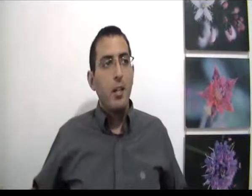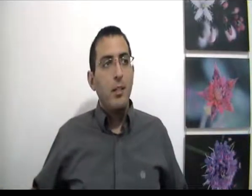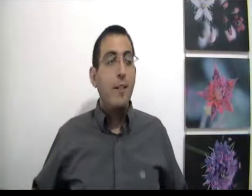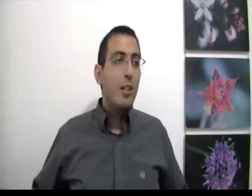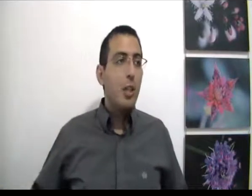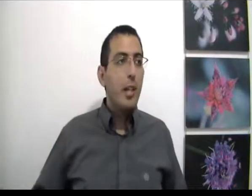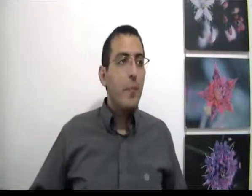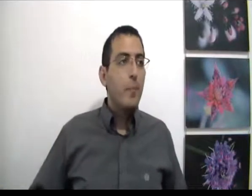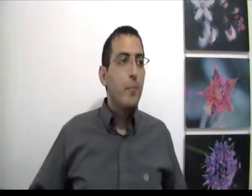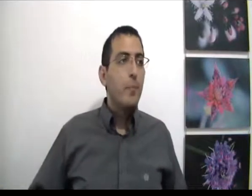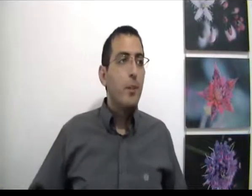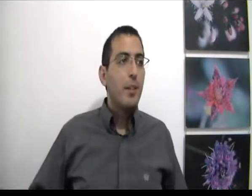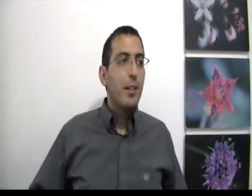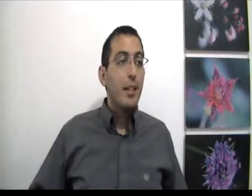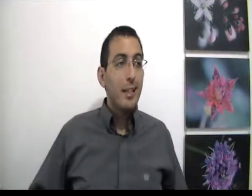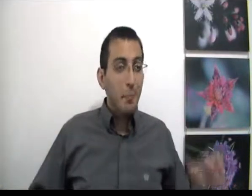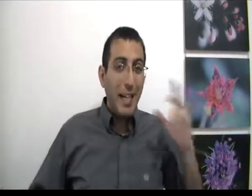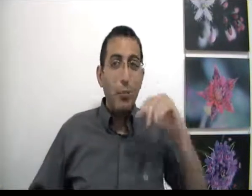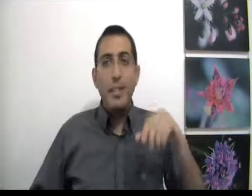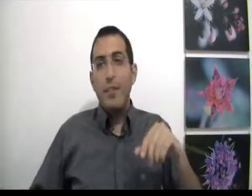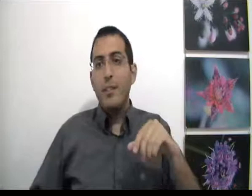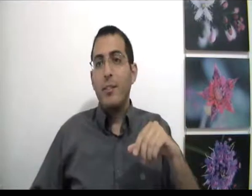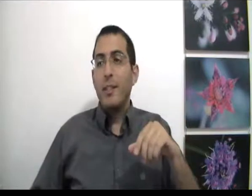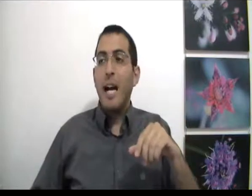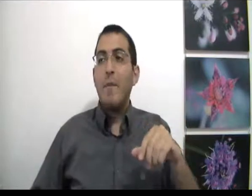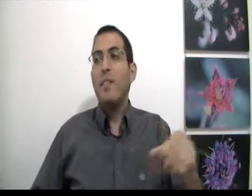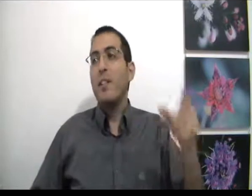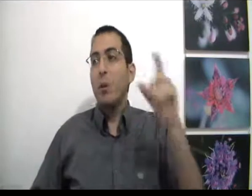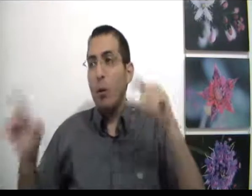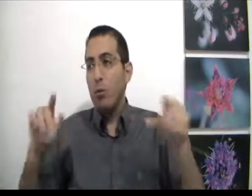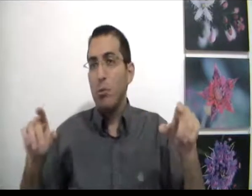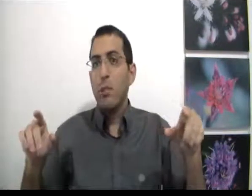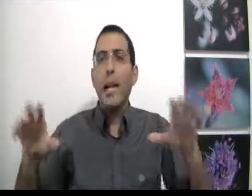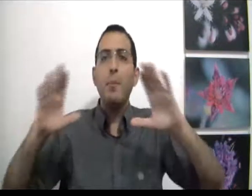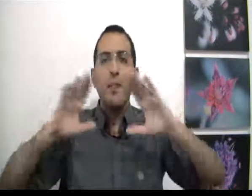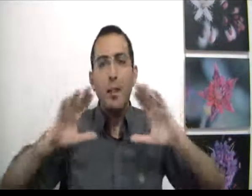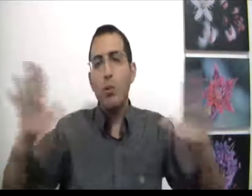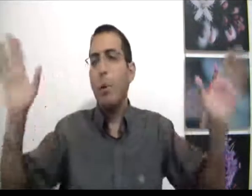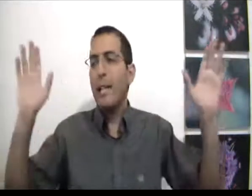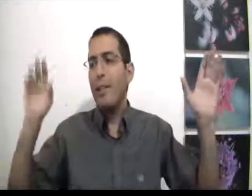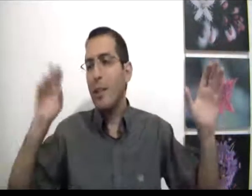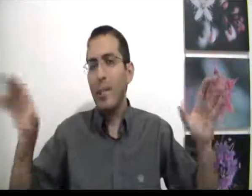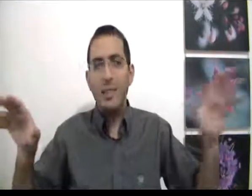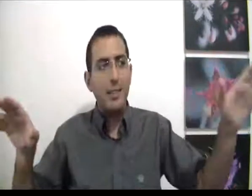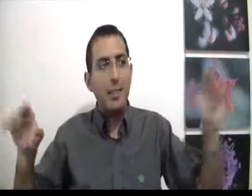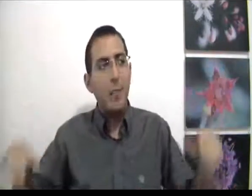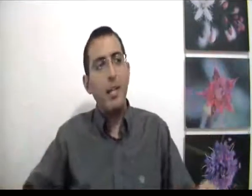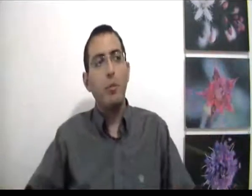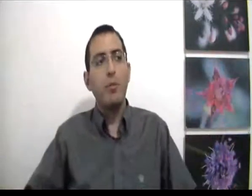דבר שני בעיה נוספת גם אם בוודאות נגיד בוודאות מוחלטת שאם תעשה את זה תקבל את הטוב,